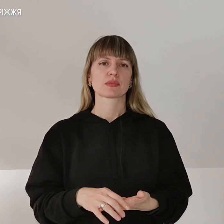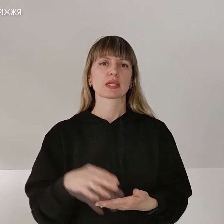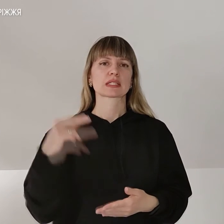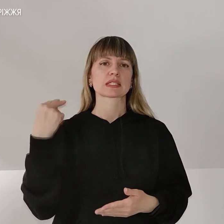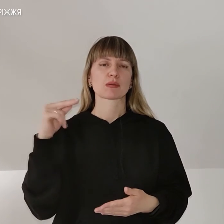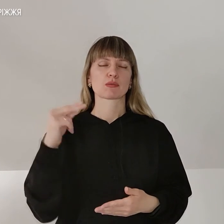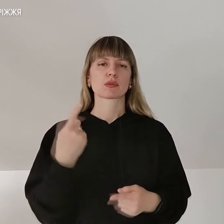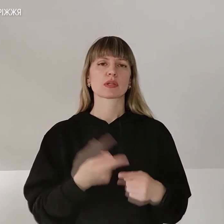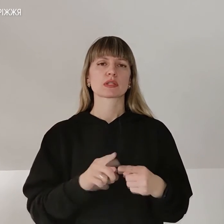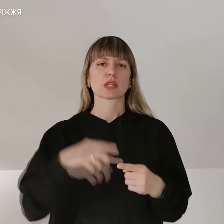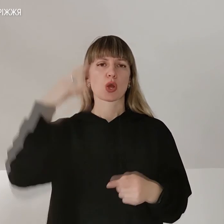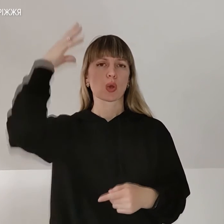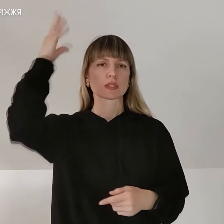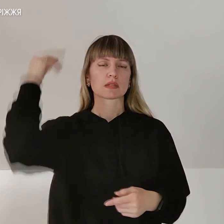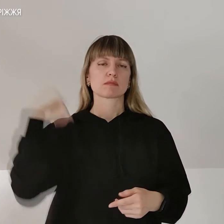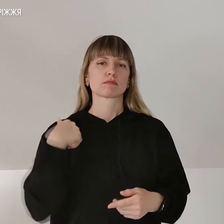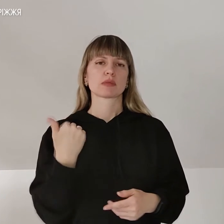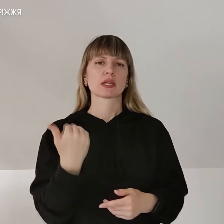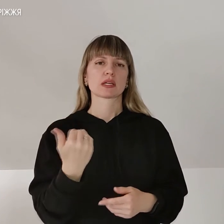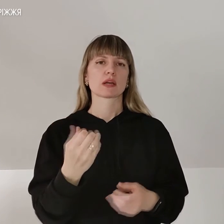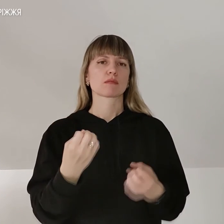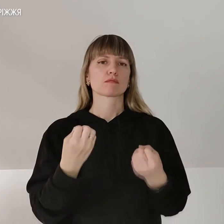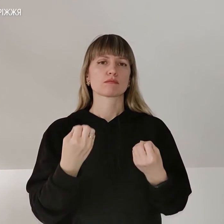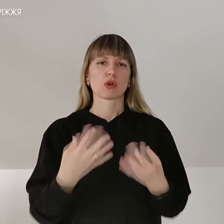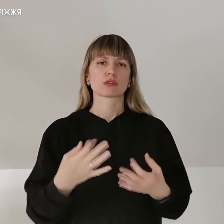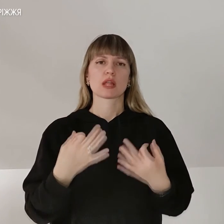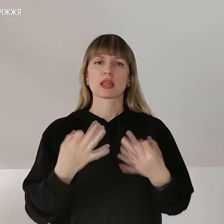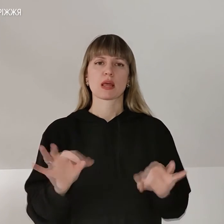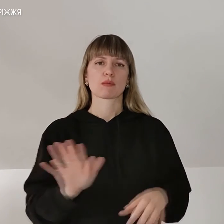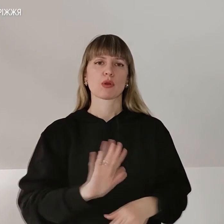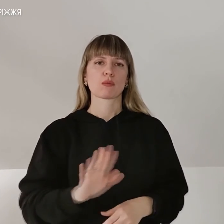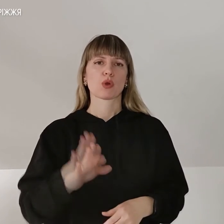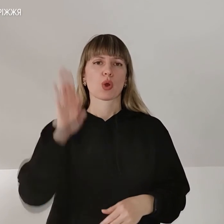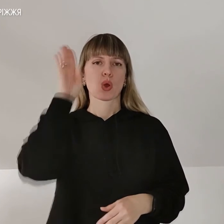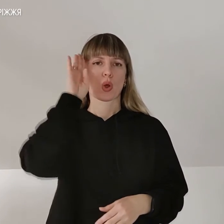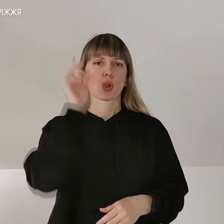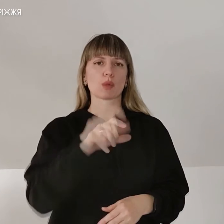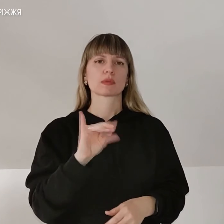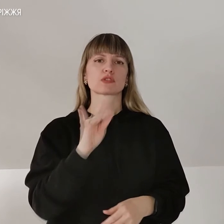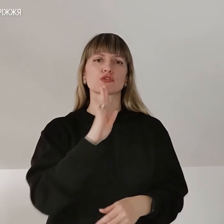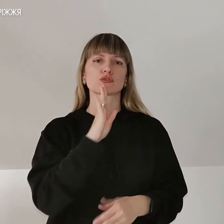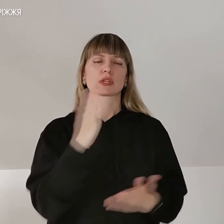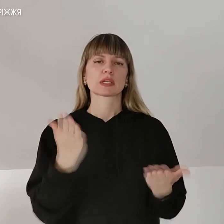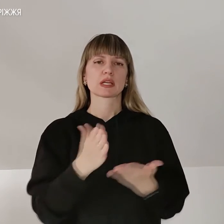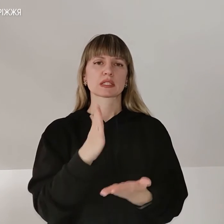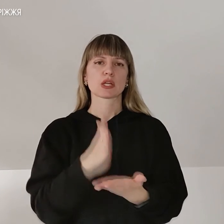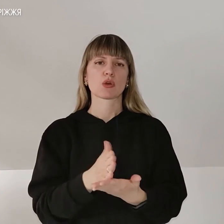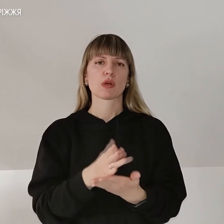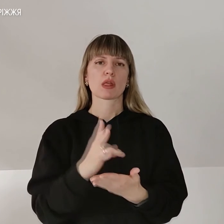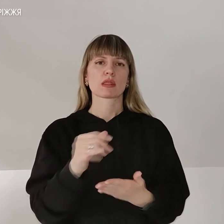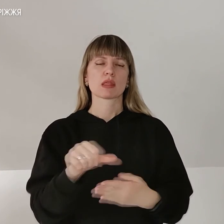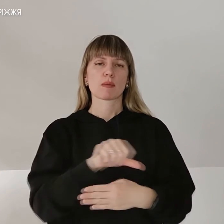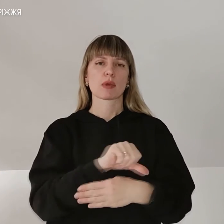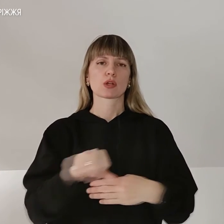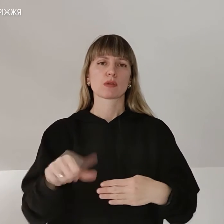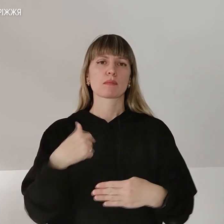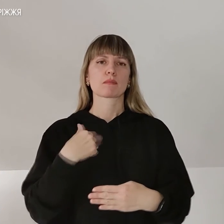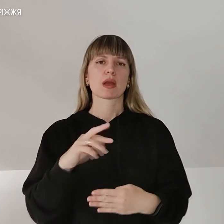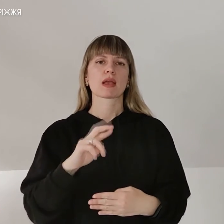Запоріжжя – це козацтво. Ми їх просто не пропустимо. Хлопцям та дівчатам, які знаходяться на передовій, ми як можемо